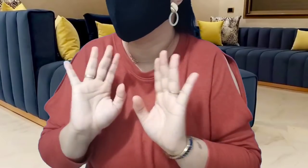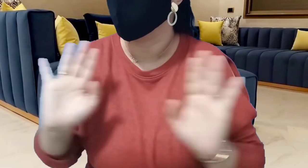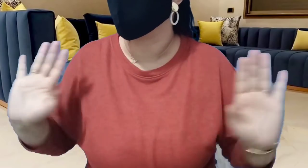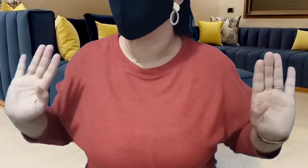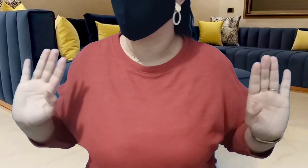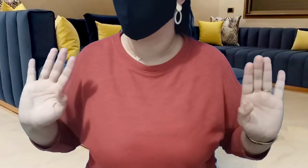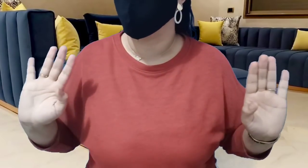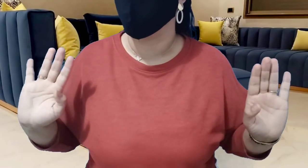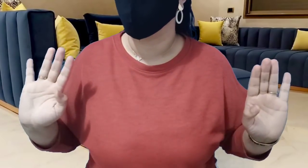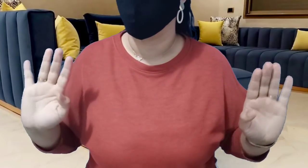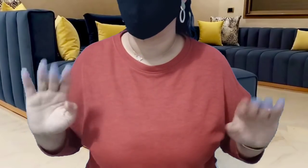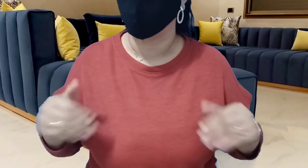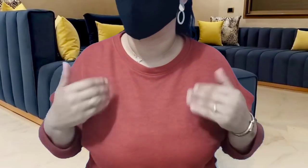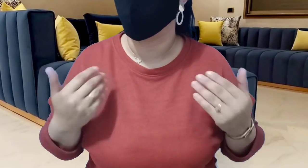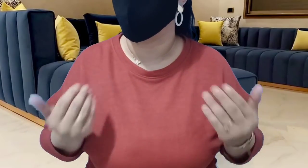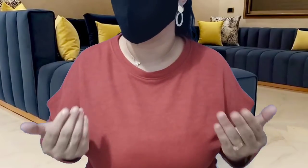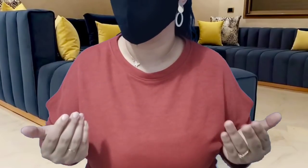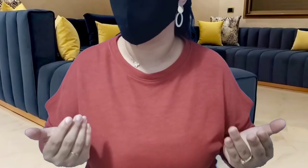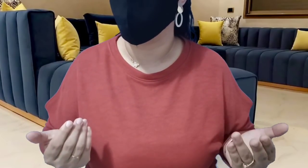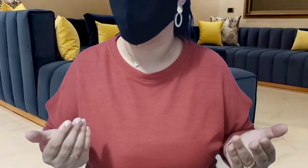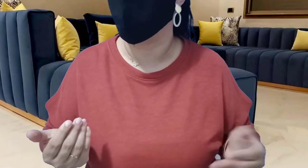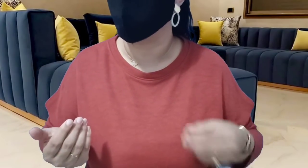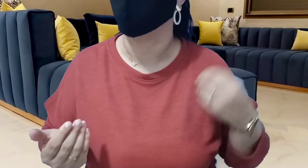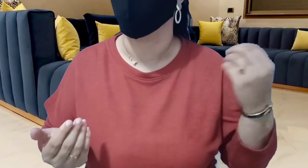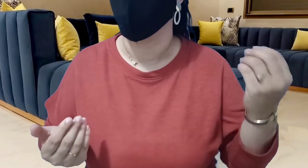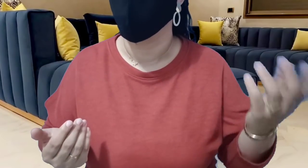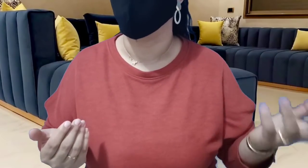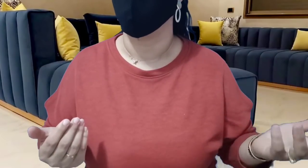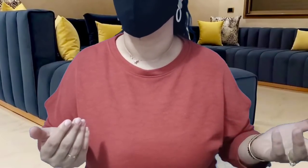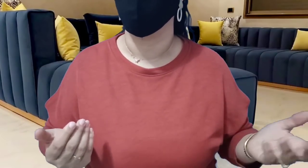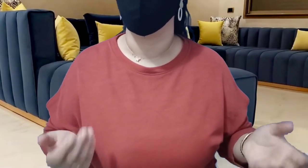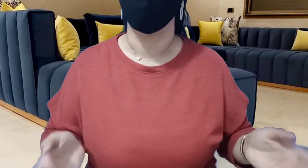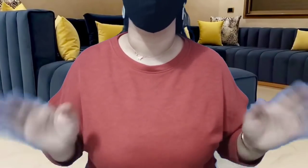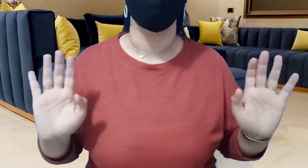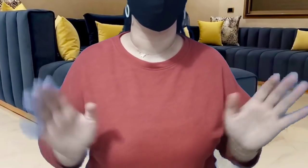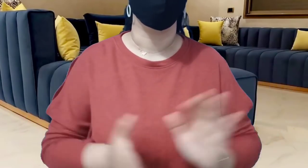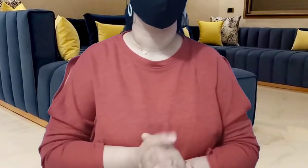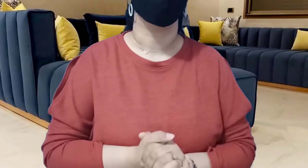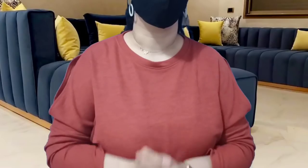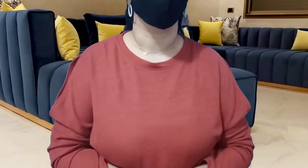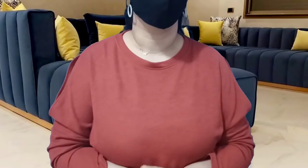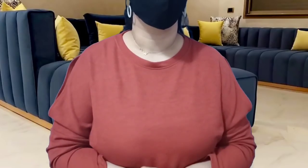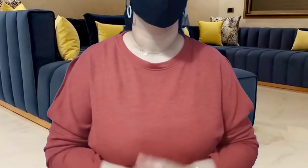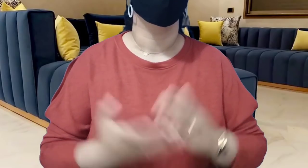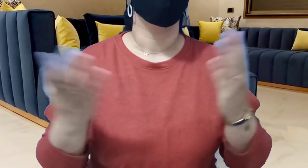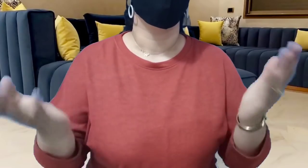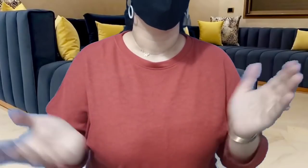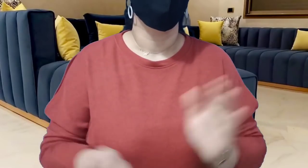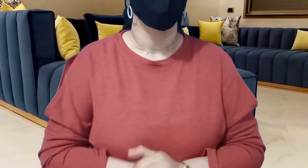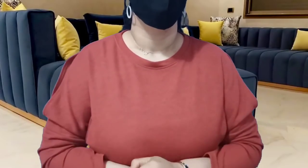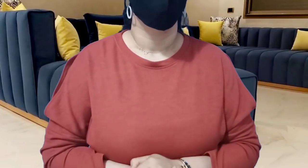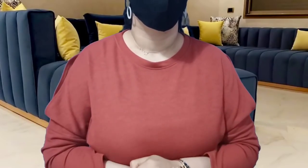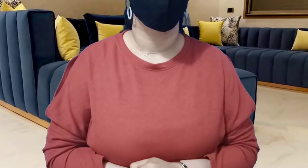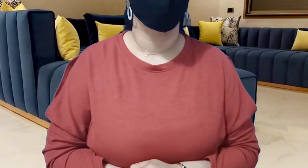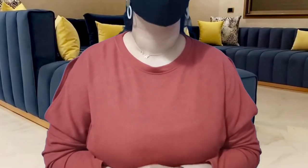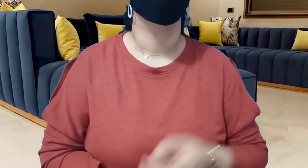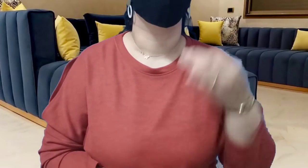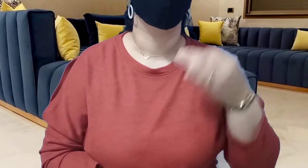واش ما تمركش رأى الله يستر أخوتي المهم إخواني أخوتي ما غاديش نطول عليكم جيش ساميرا كلنا